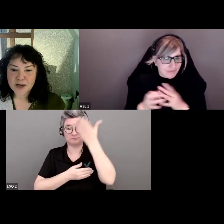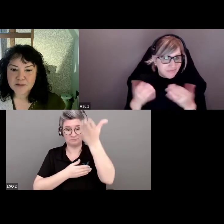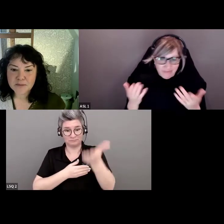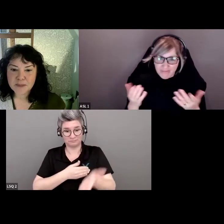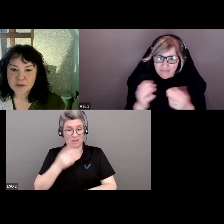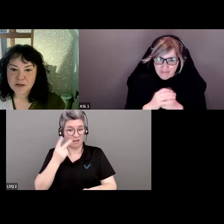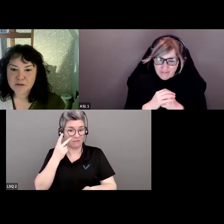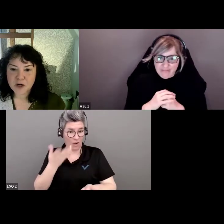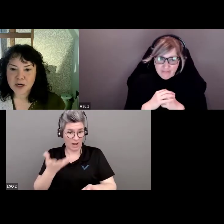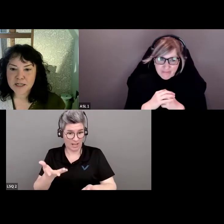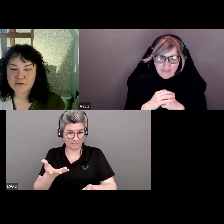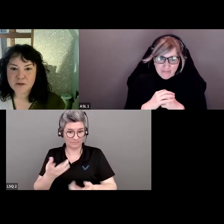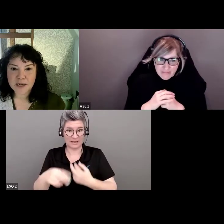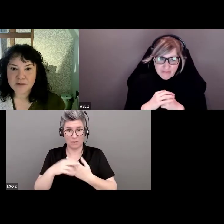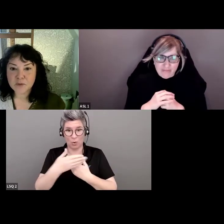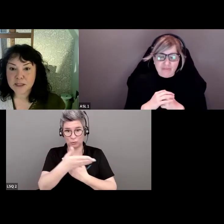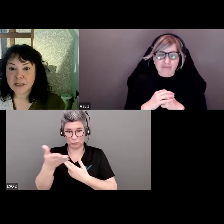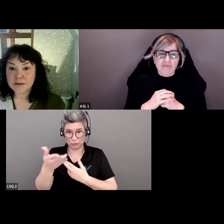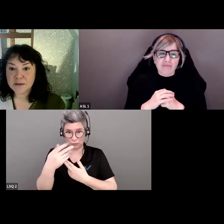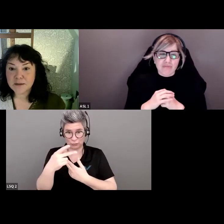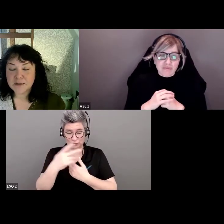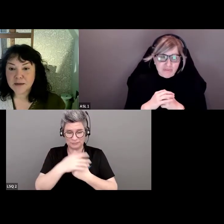Voilà, vos réponses.